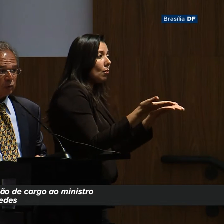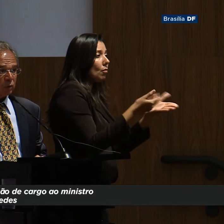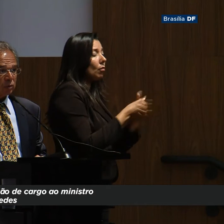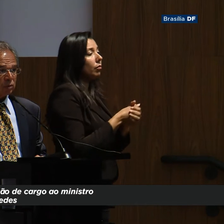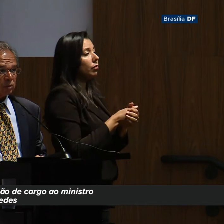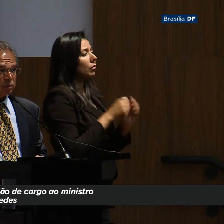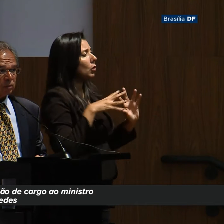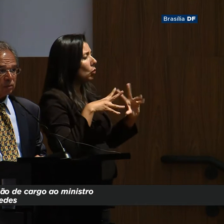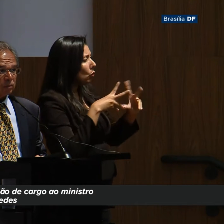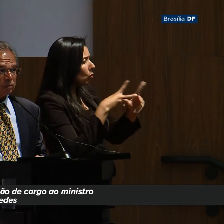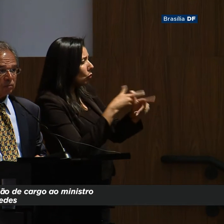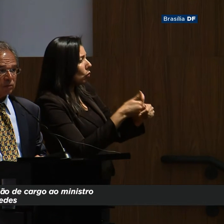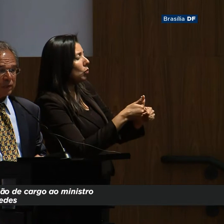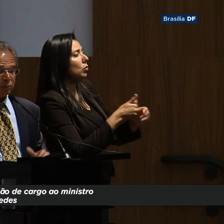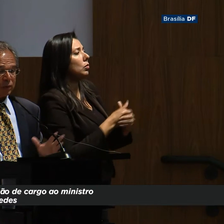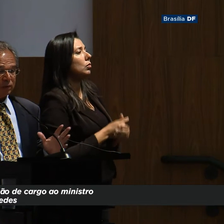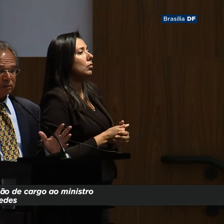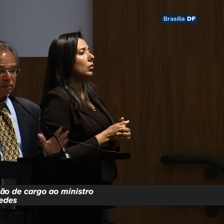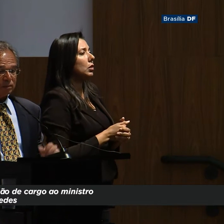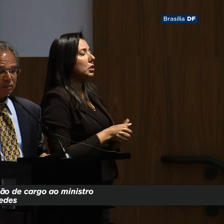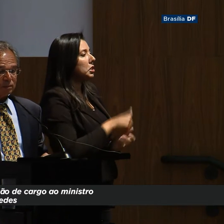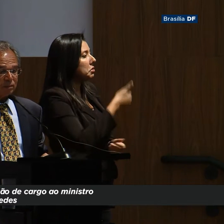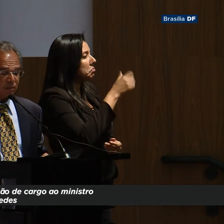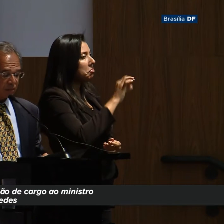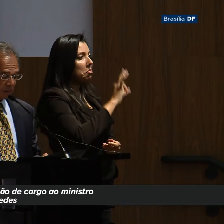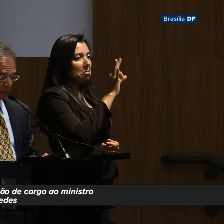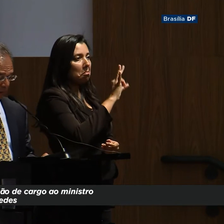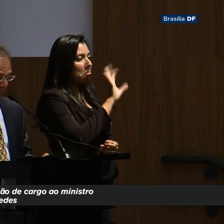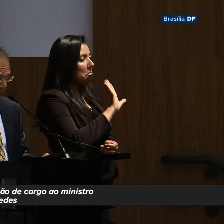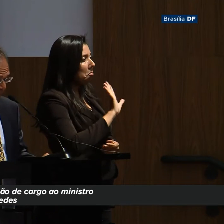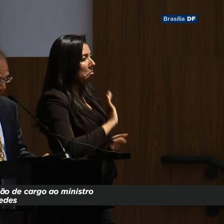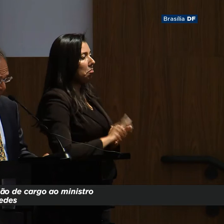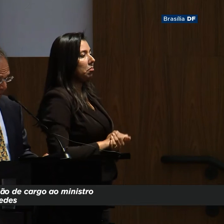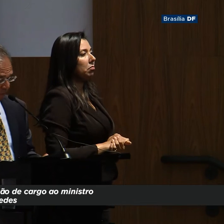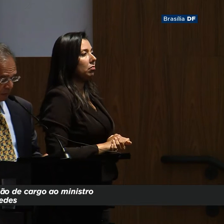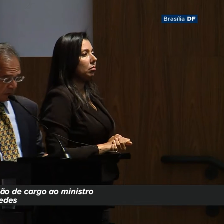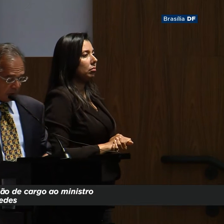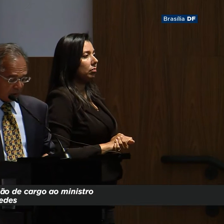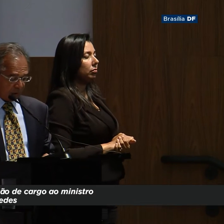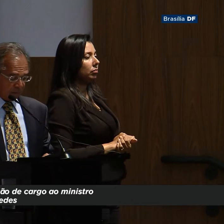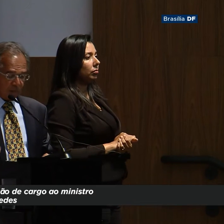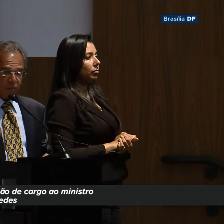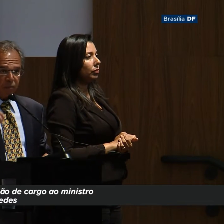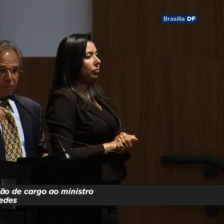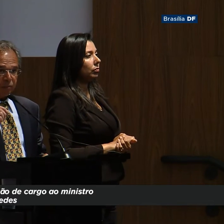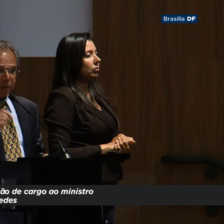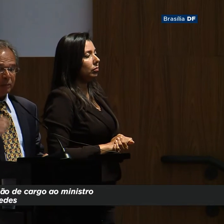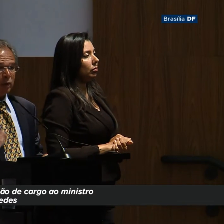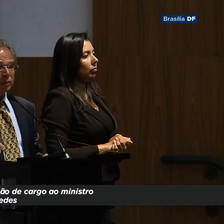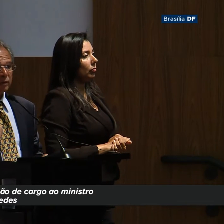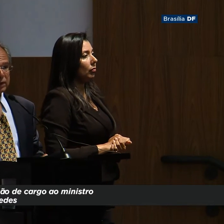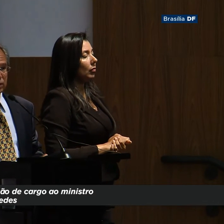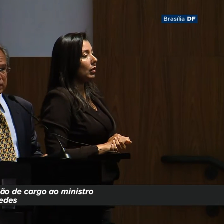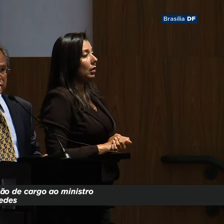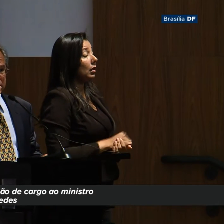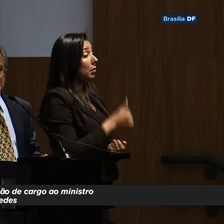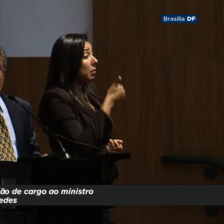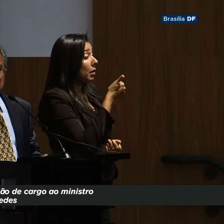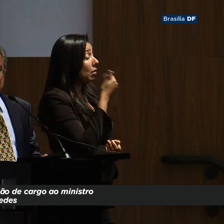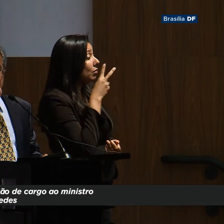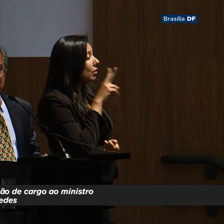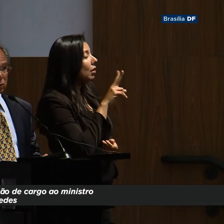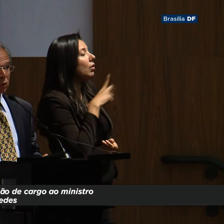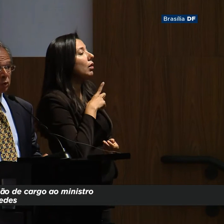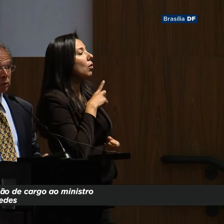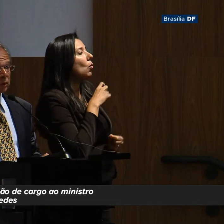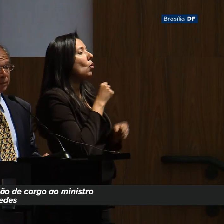Foram todos 100%. Minha primeira observação é que isso vai